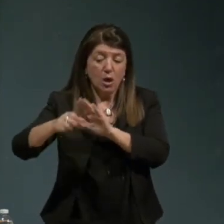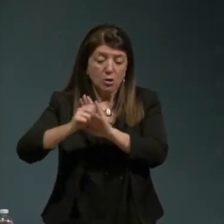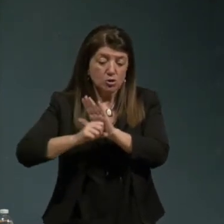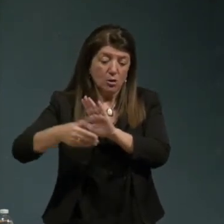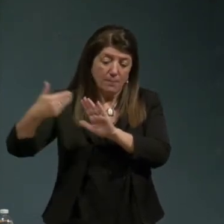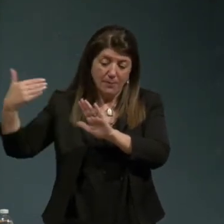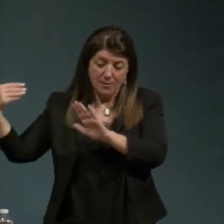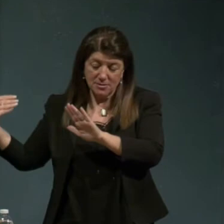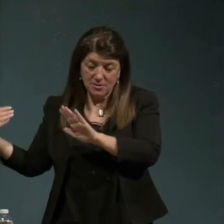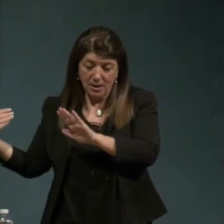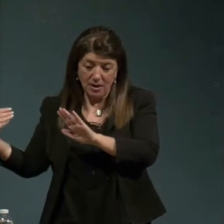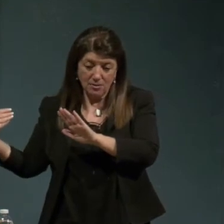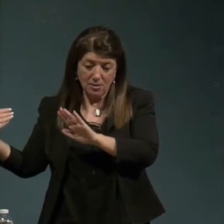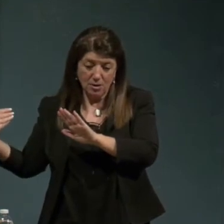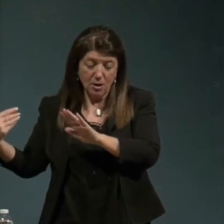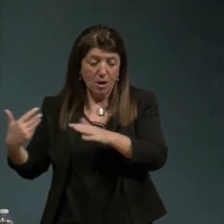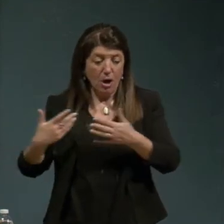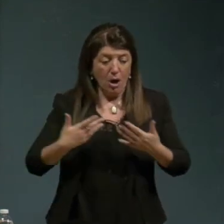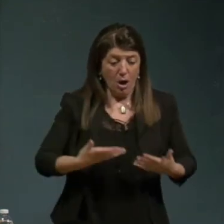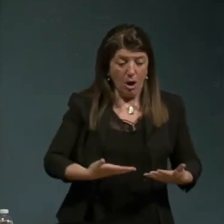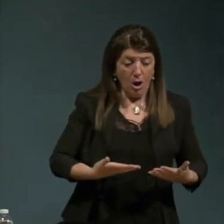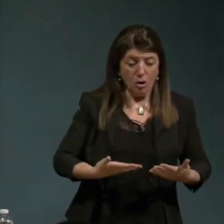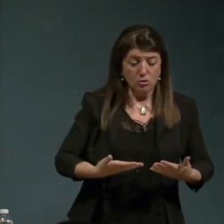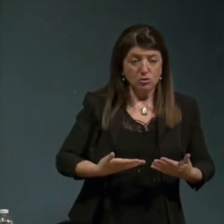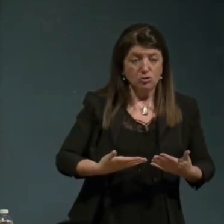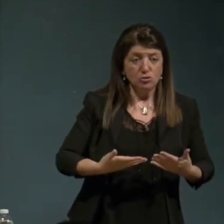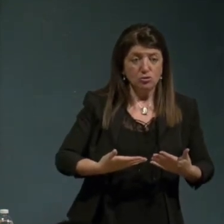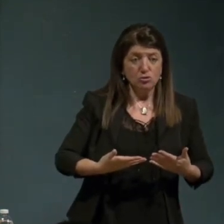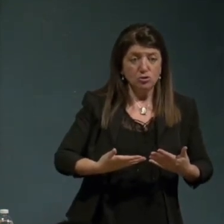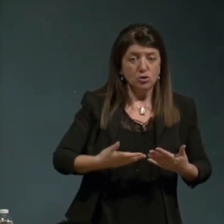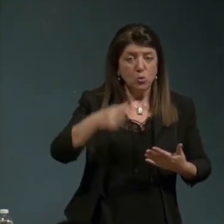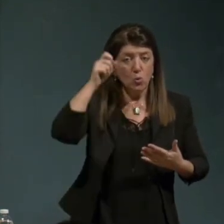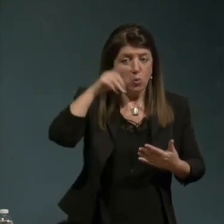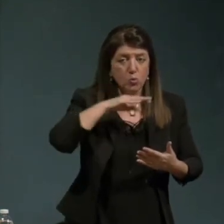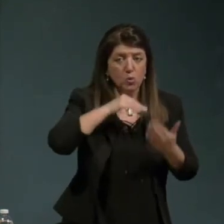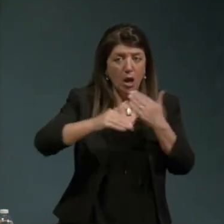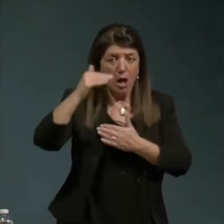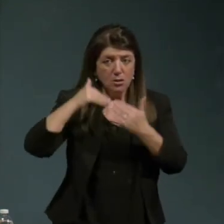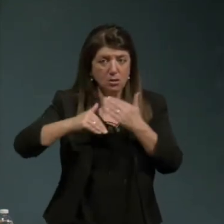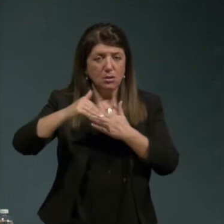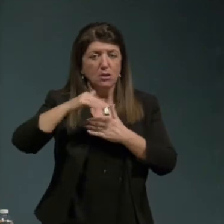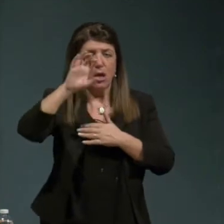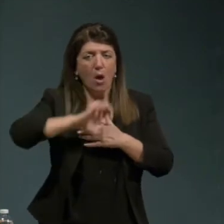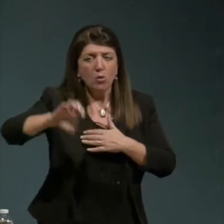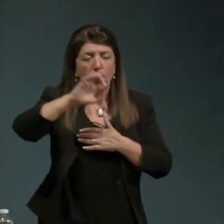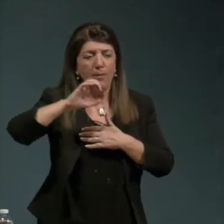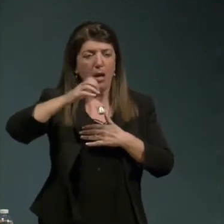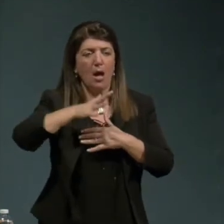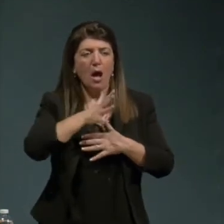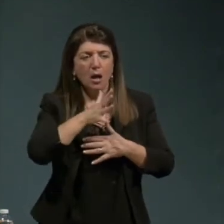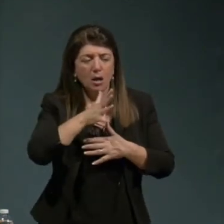unicamente al passato della cultura europea antica griega romana ma anche